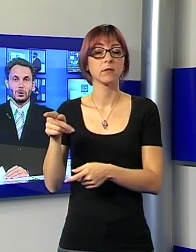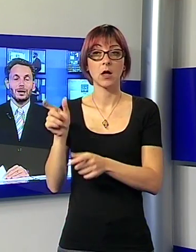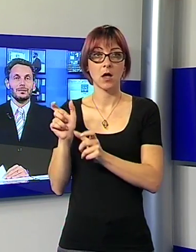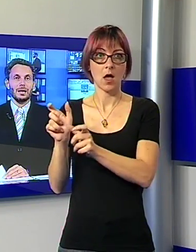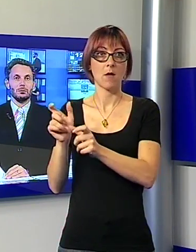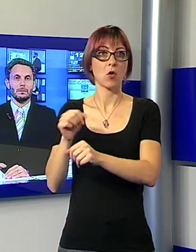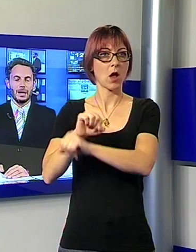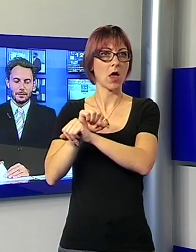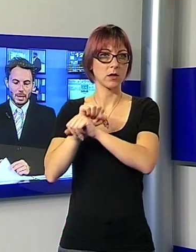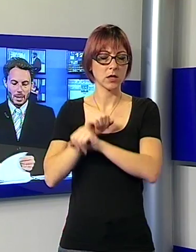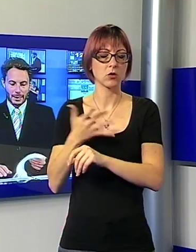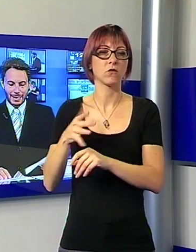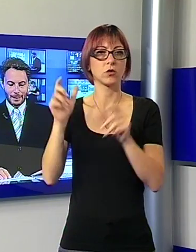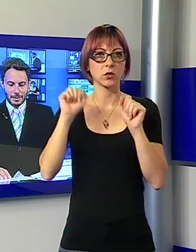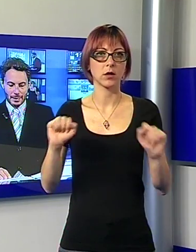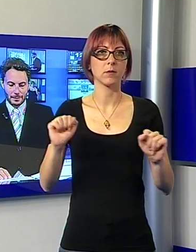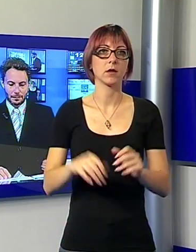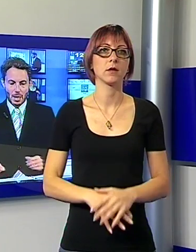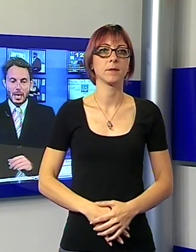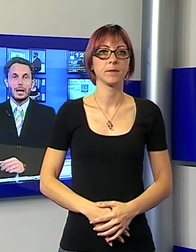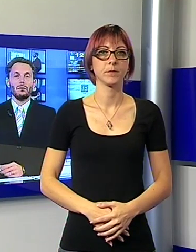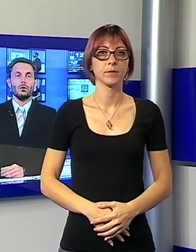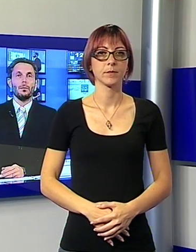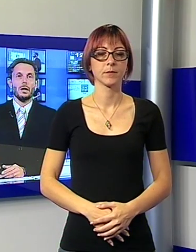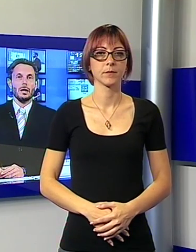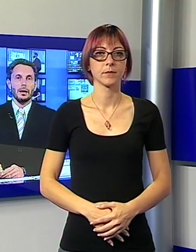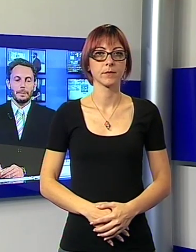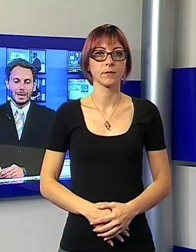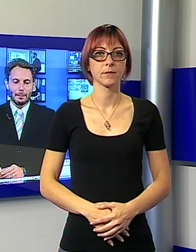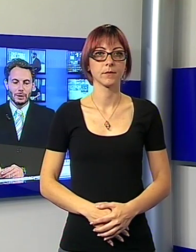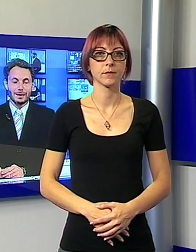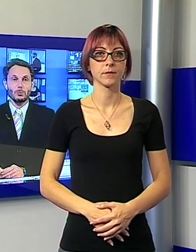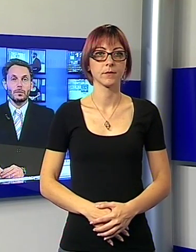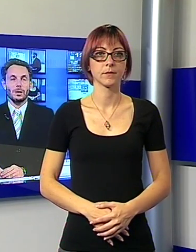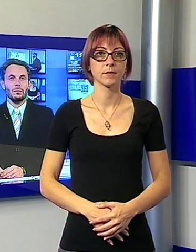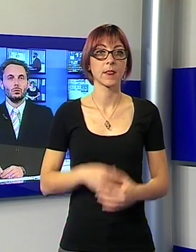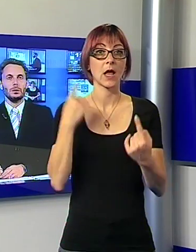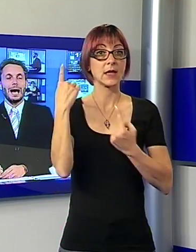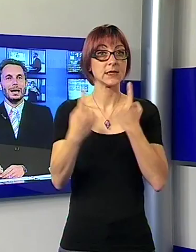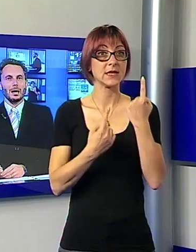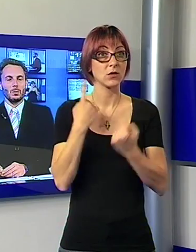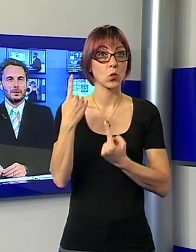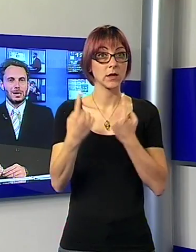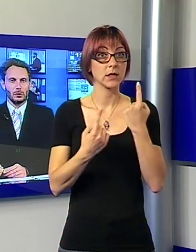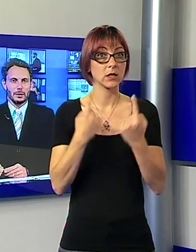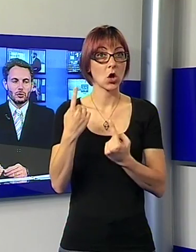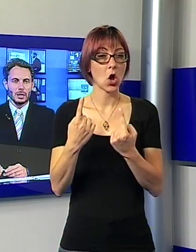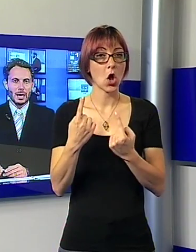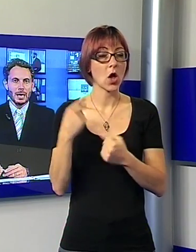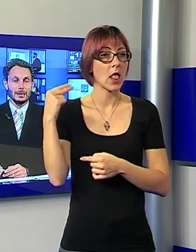arrestato dai carabinieri. E adesso parliamo della situazione vissuta anche quest'anno da decine di